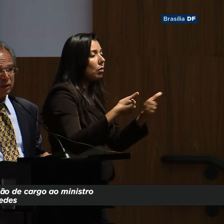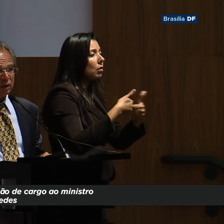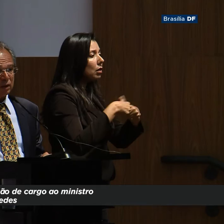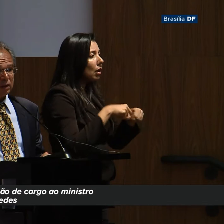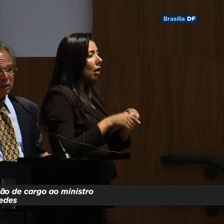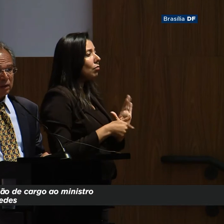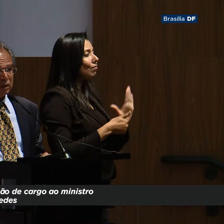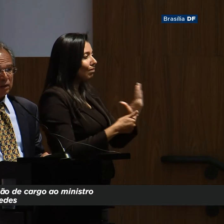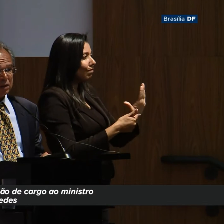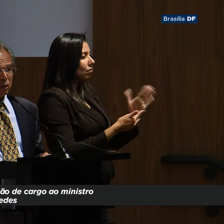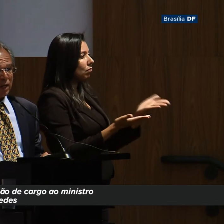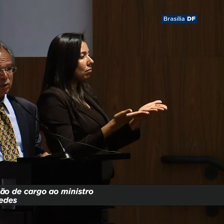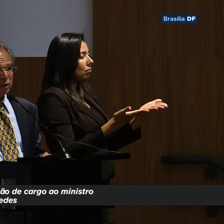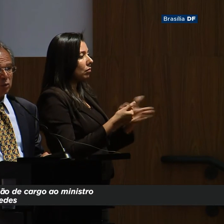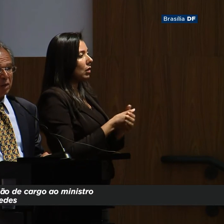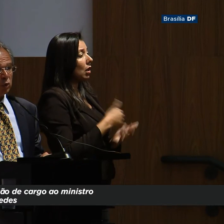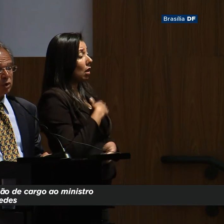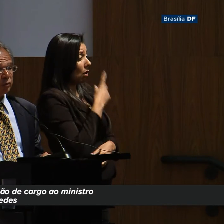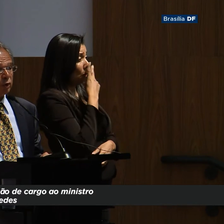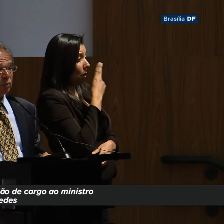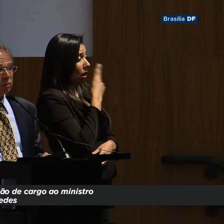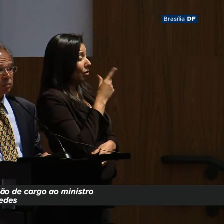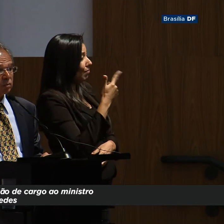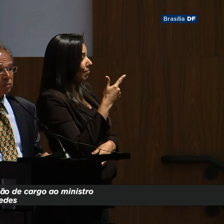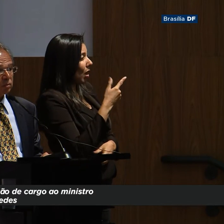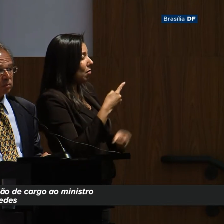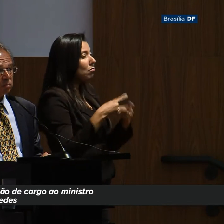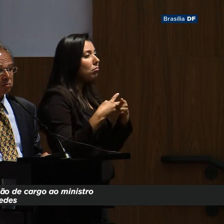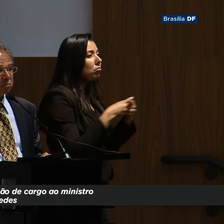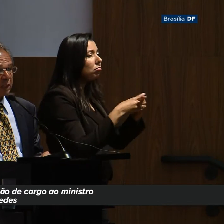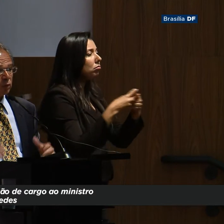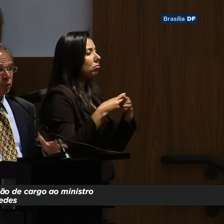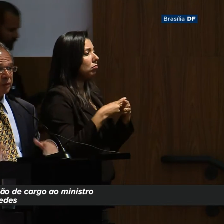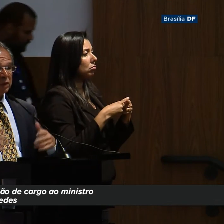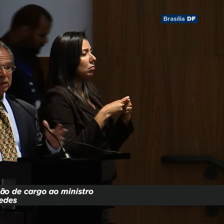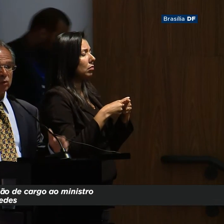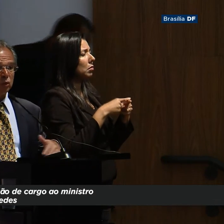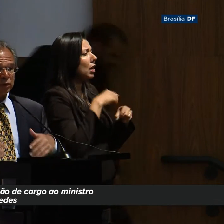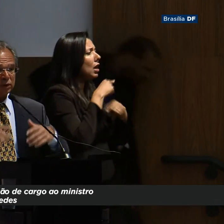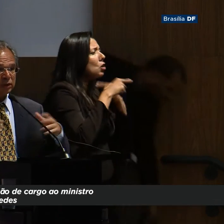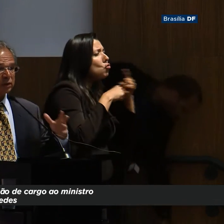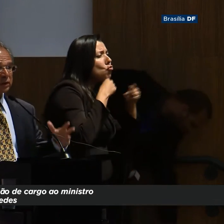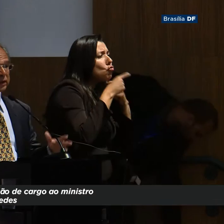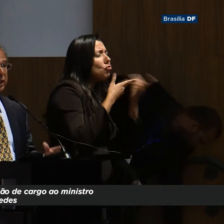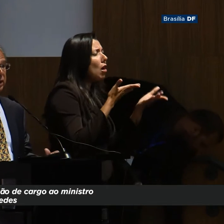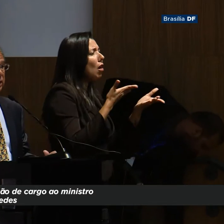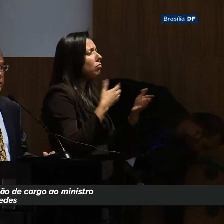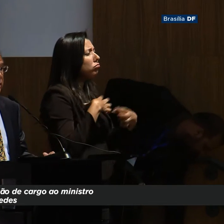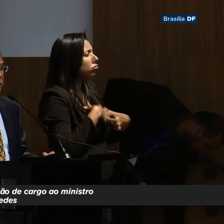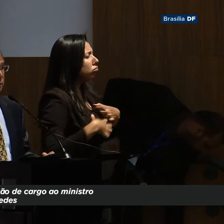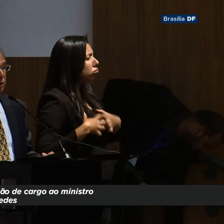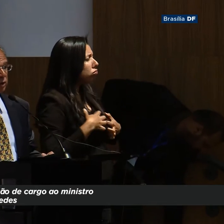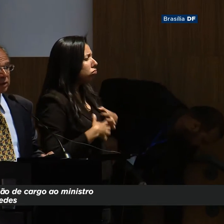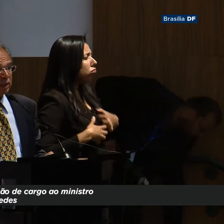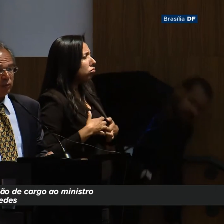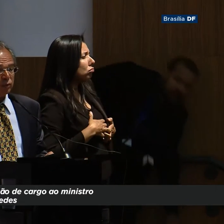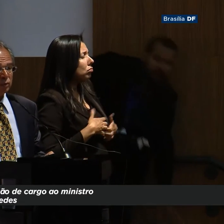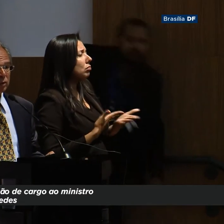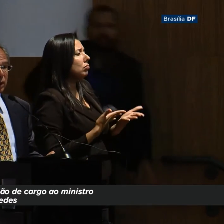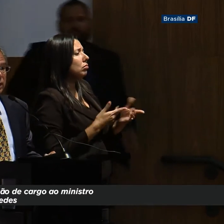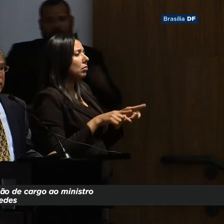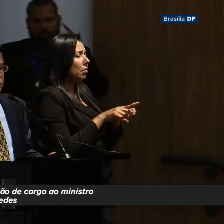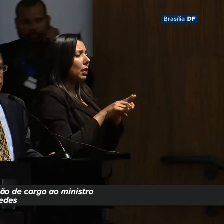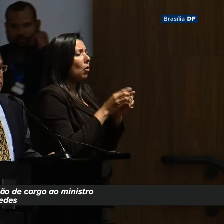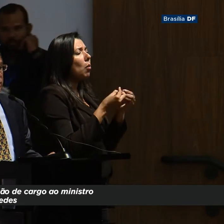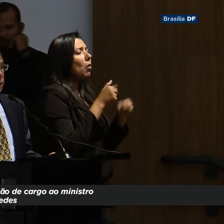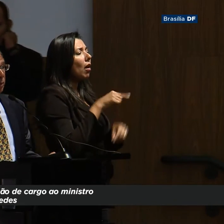frente. E eu acho que não há motivo nenhum para dúvidas, angústias, incertezas a respeito de que será o